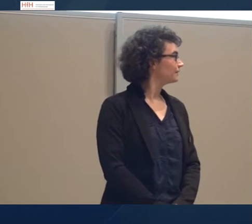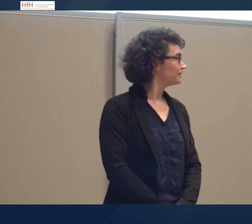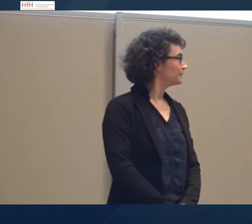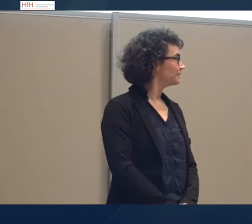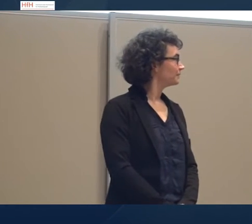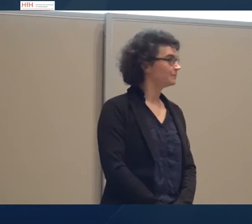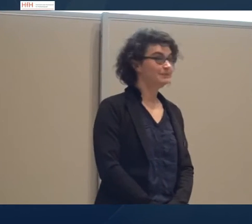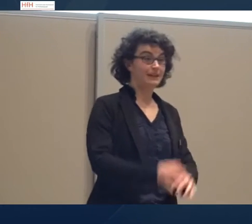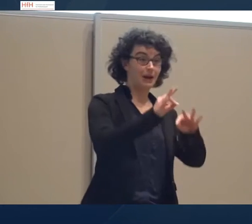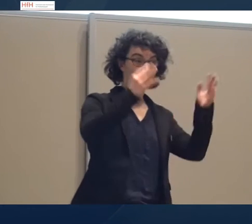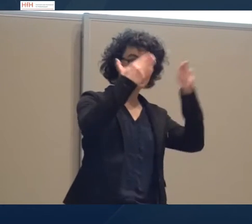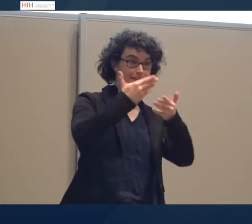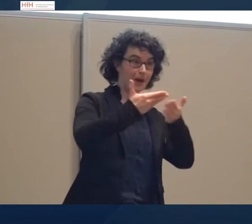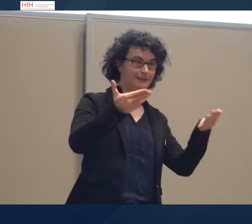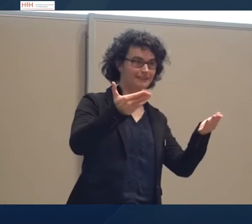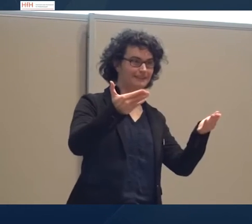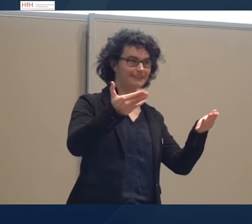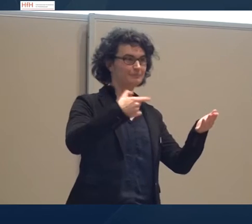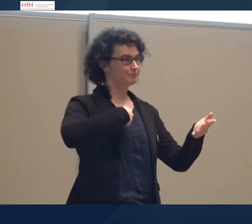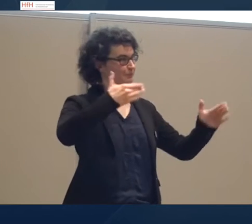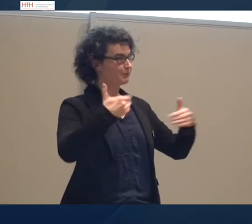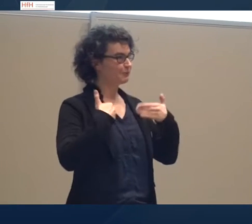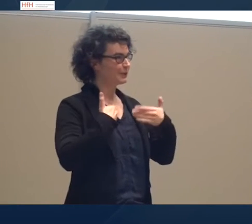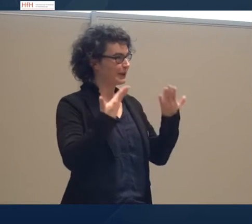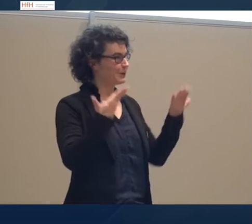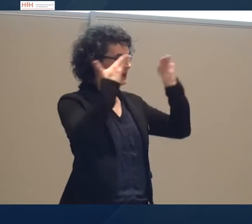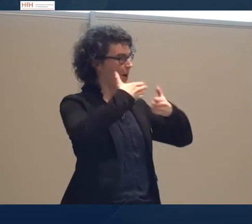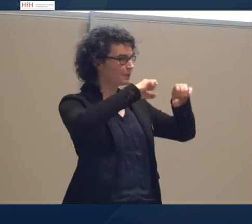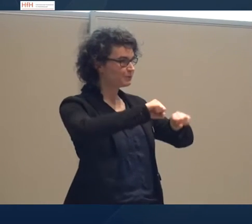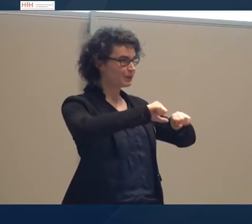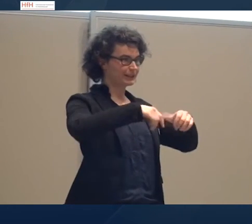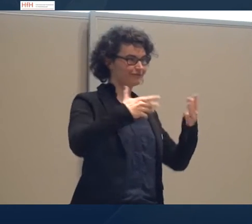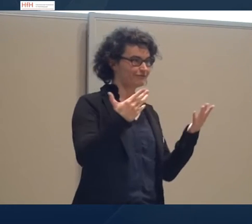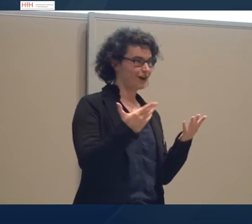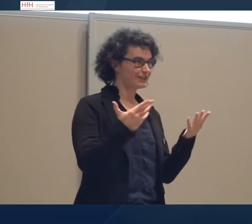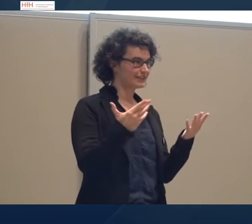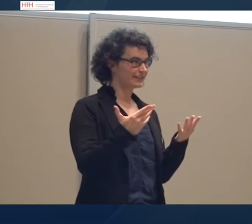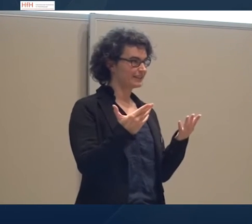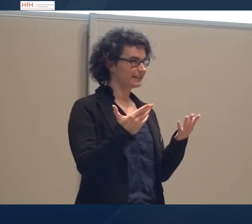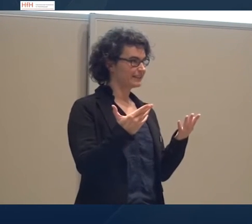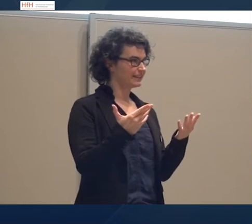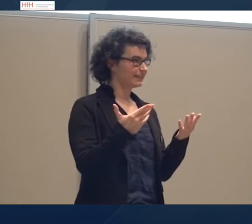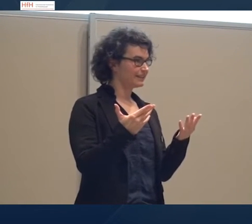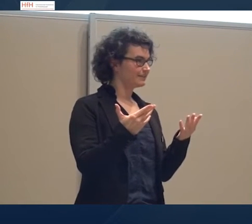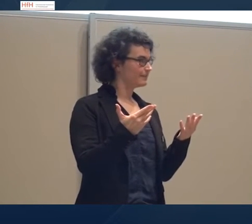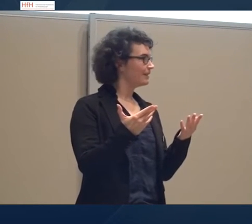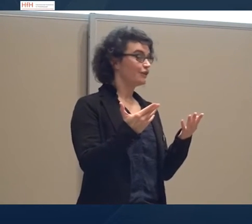Guten Abend, ich freue mich, dass wir heute die Gelegenheit haben, vor allen diesen Gästen hier